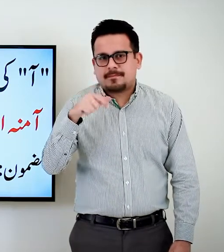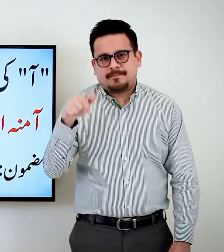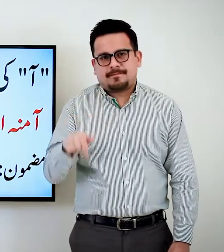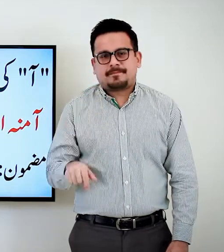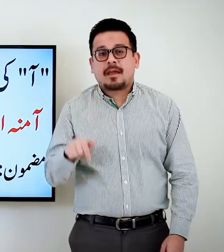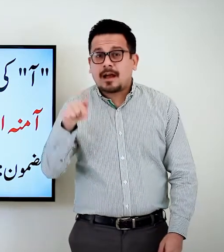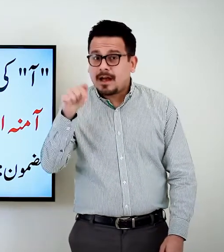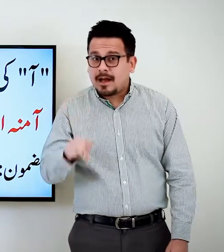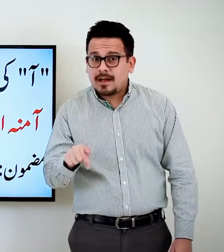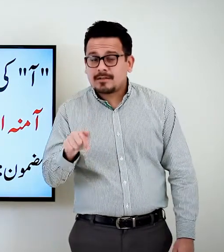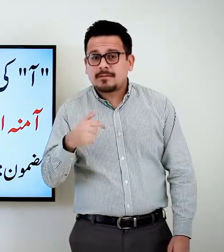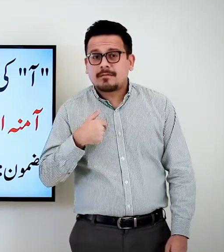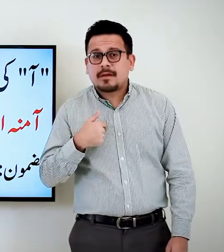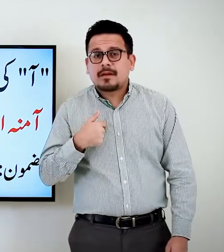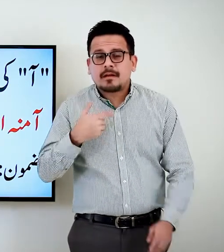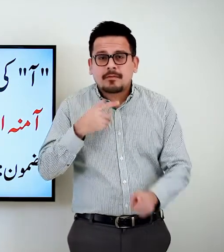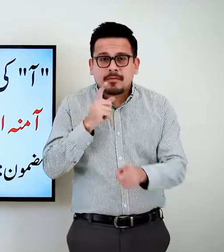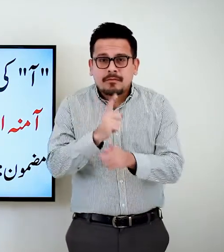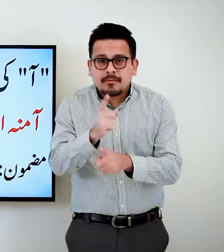आज मैं आपको क्या पढ़ाऊंगा?